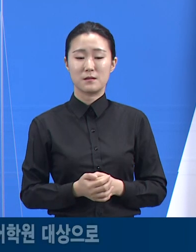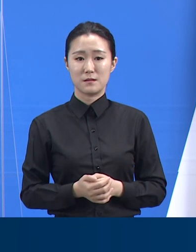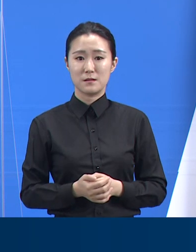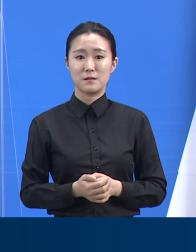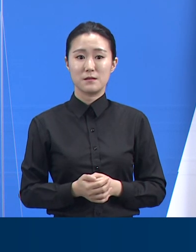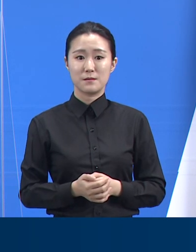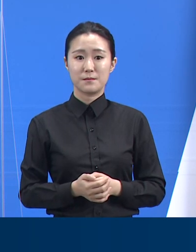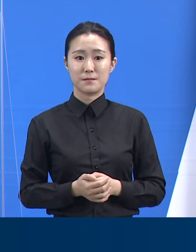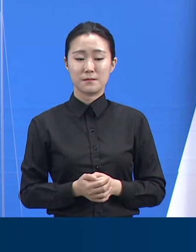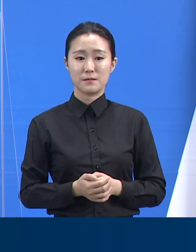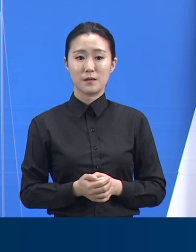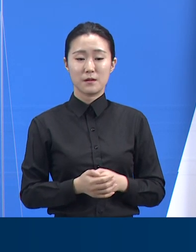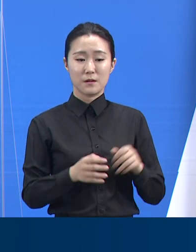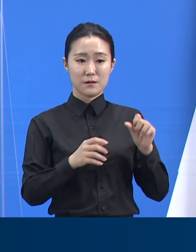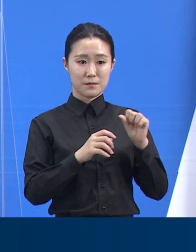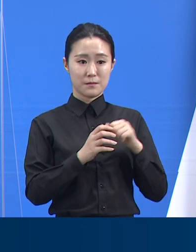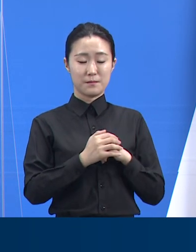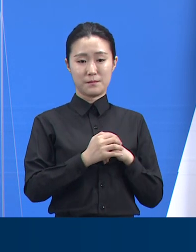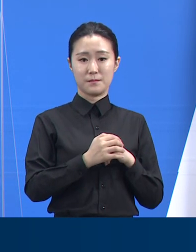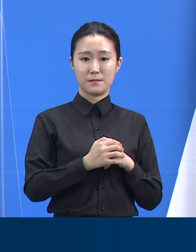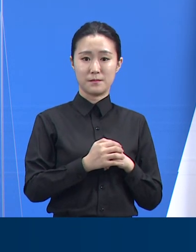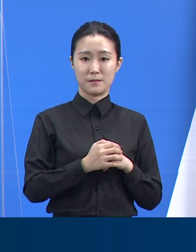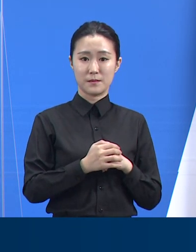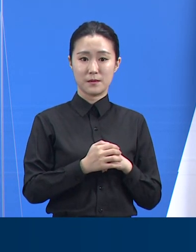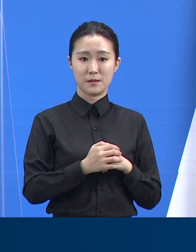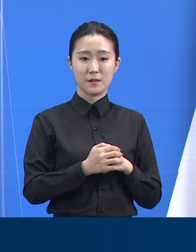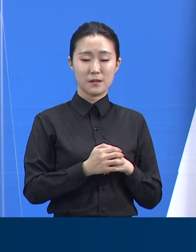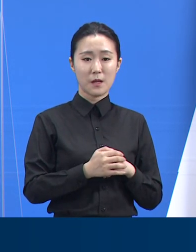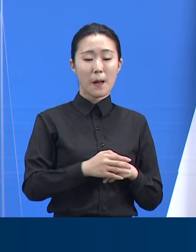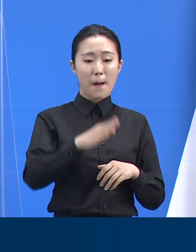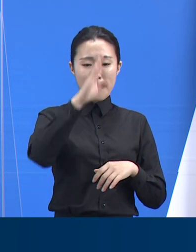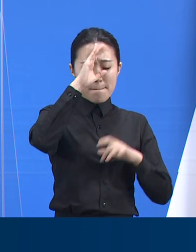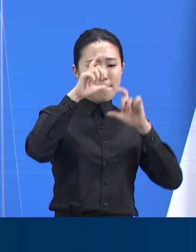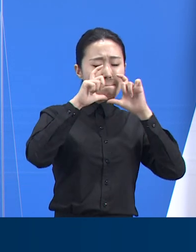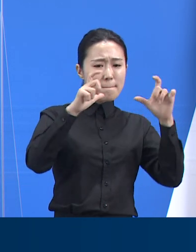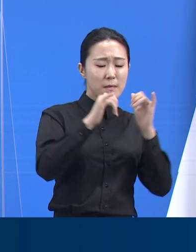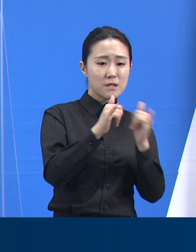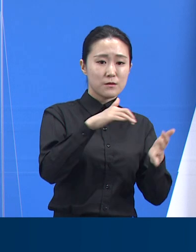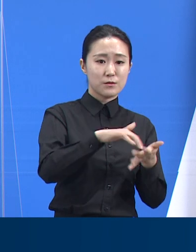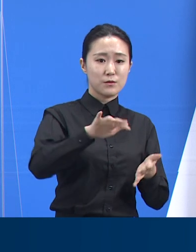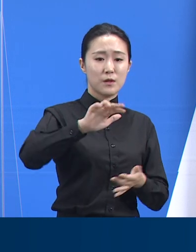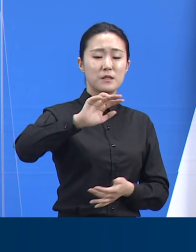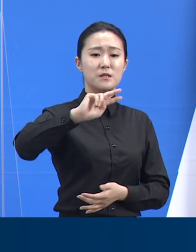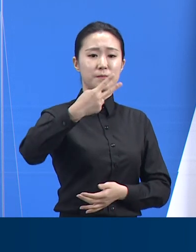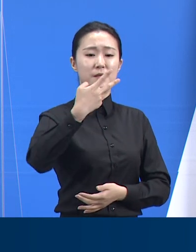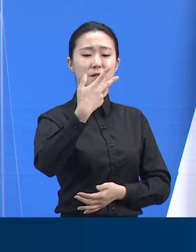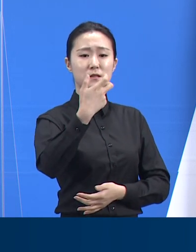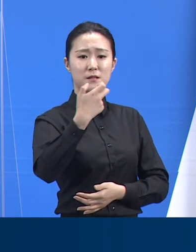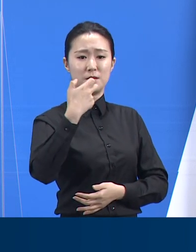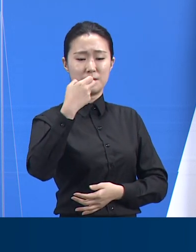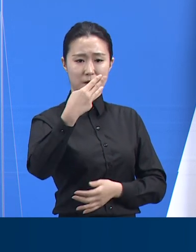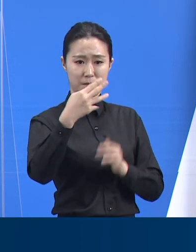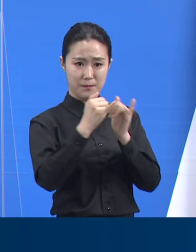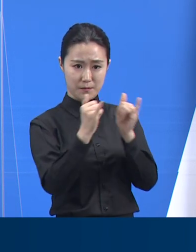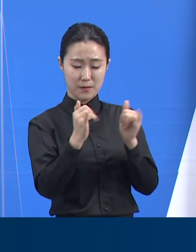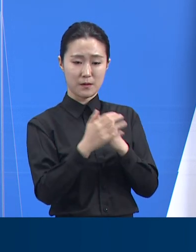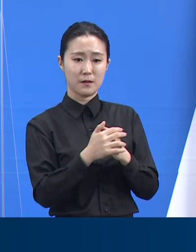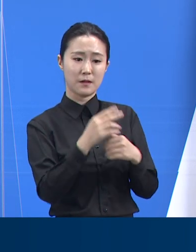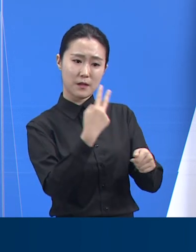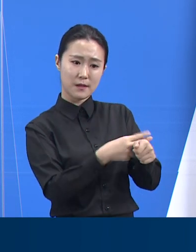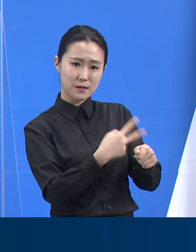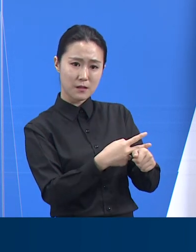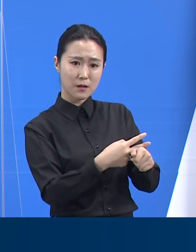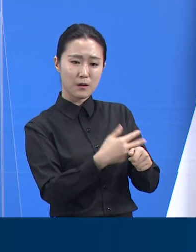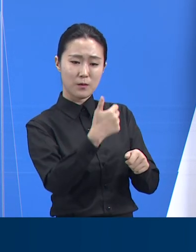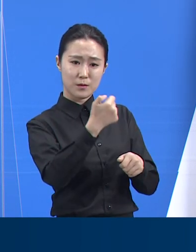5일 17시 기준 확진자는 273명으로 강사 11명, 교직원 6명, 원생